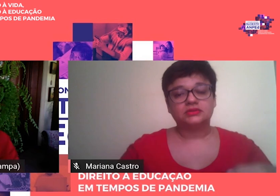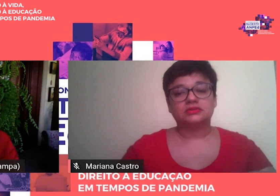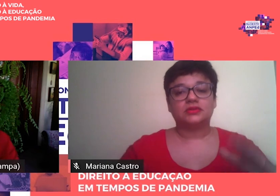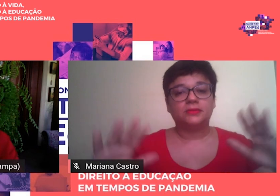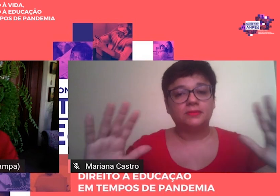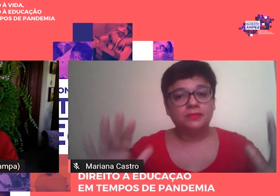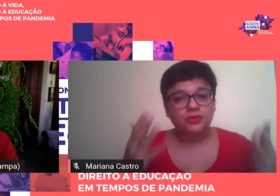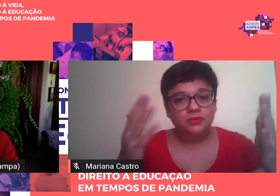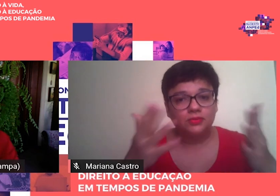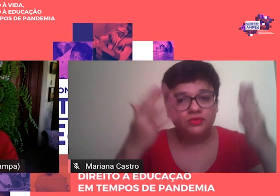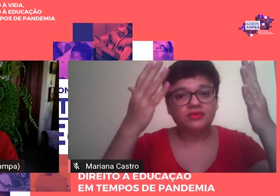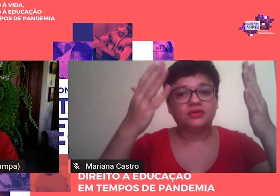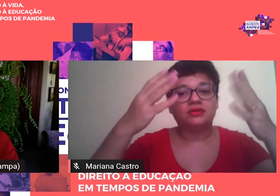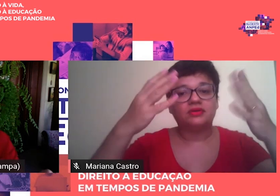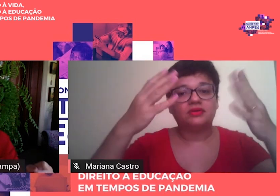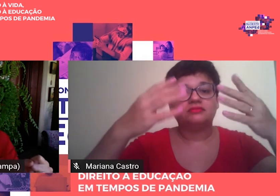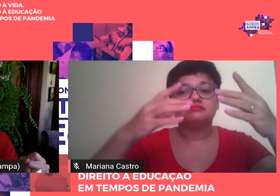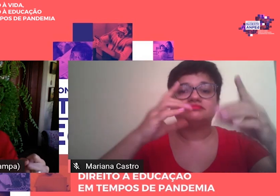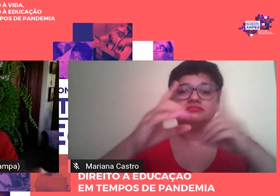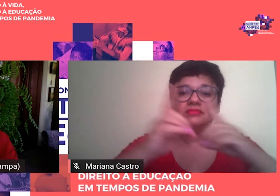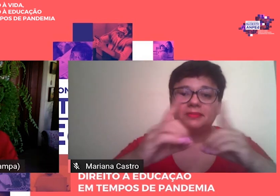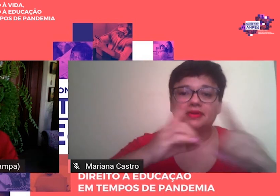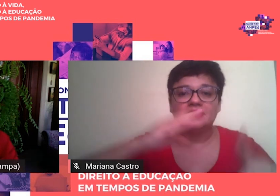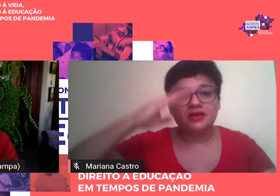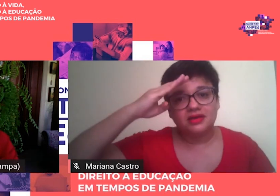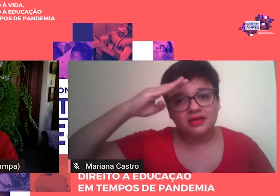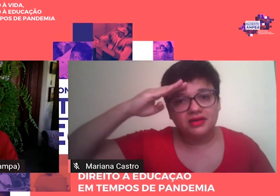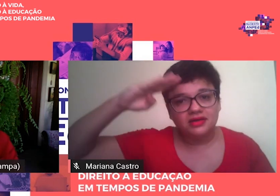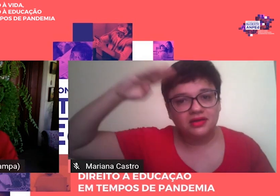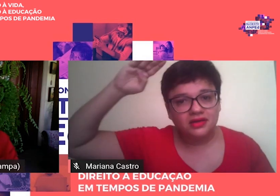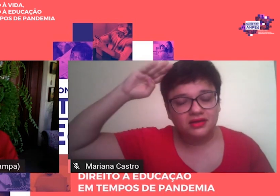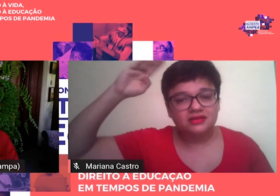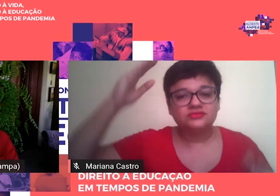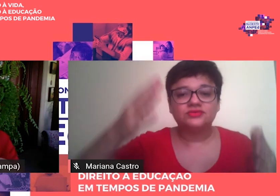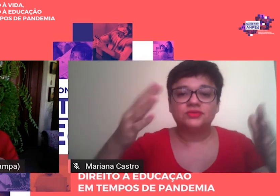debate acadêmico promovendo